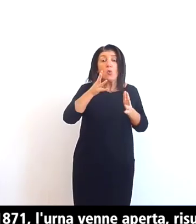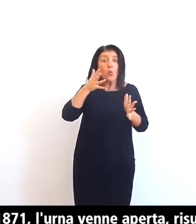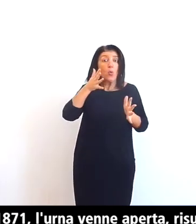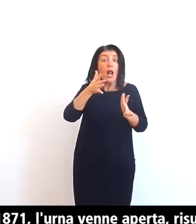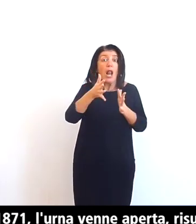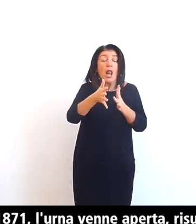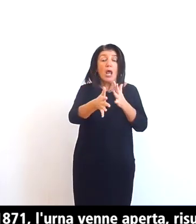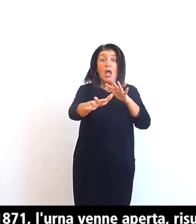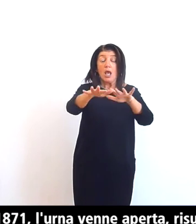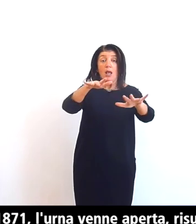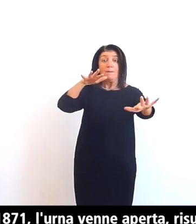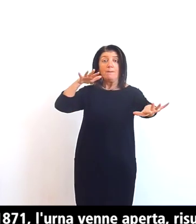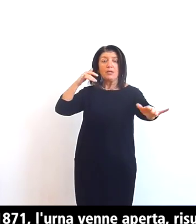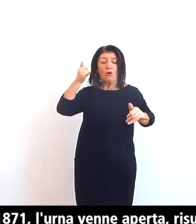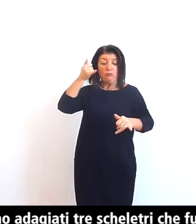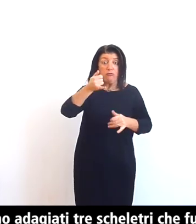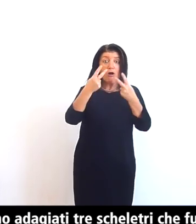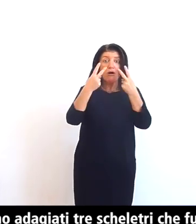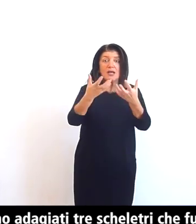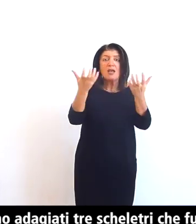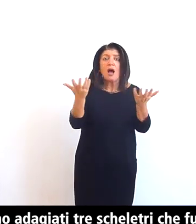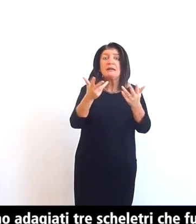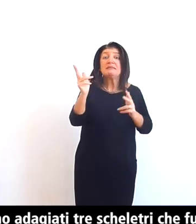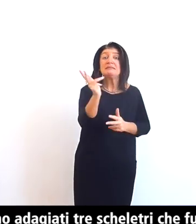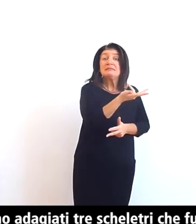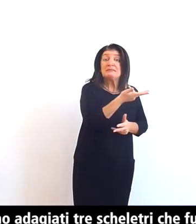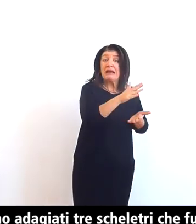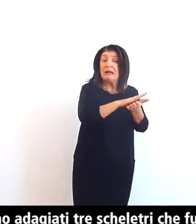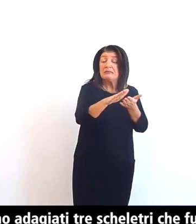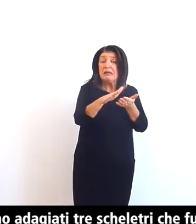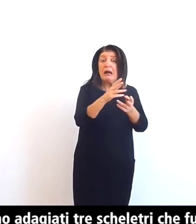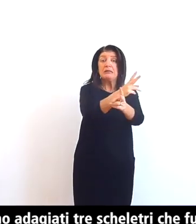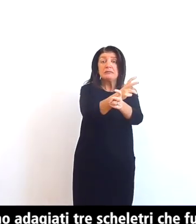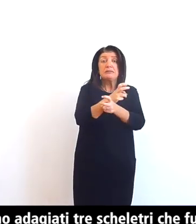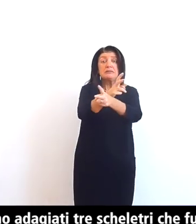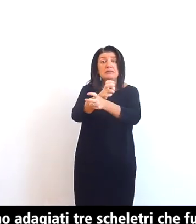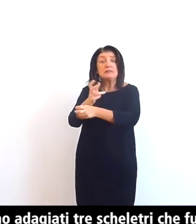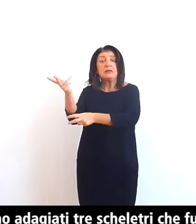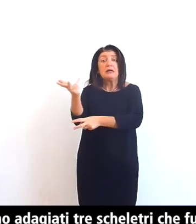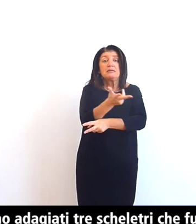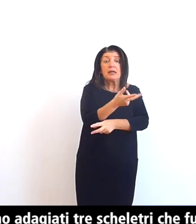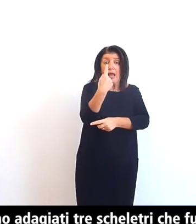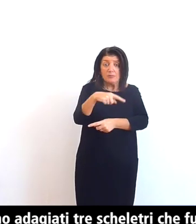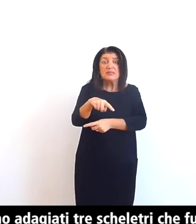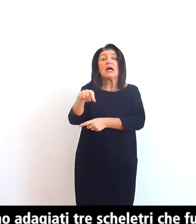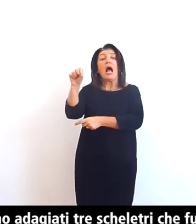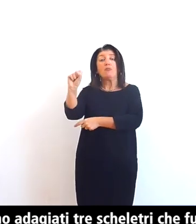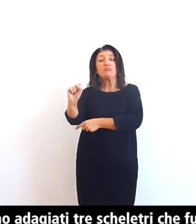sul fondo stavano adagiati tre scheletri che furono attribuiti ad Ambrogio Gervasio e